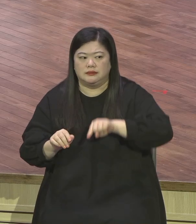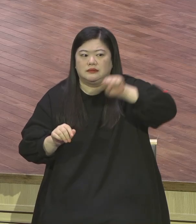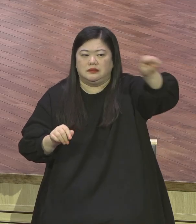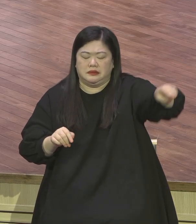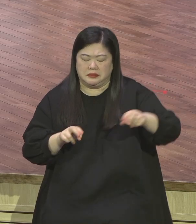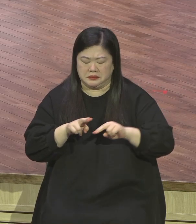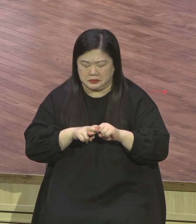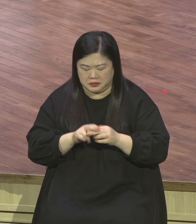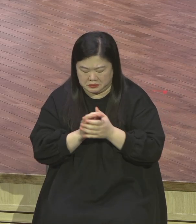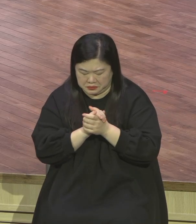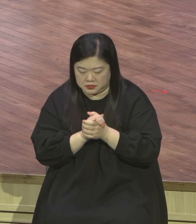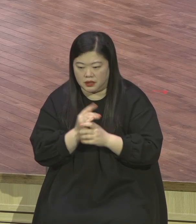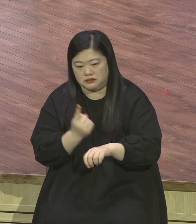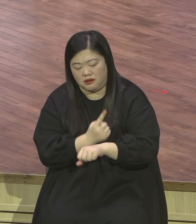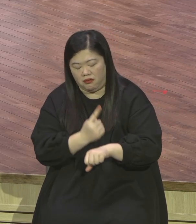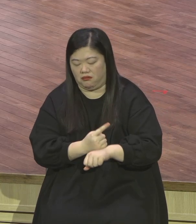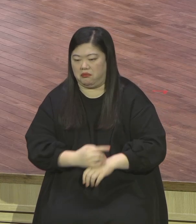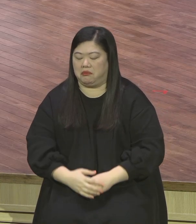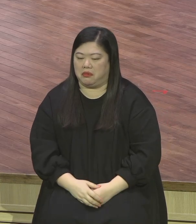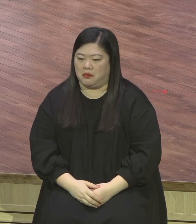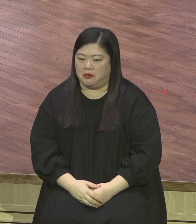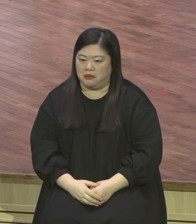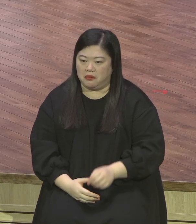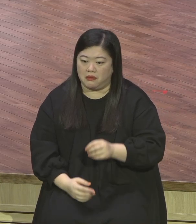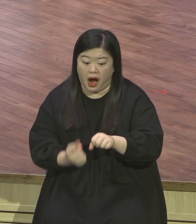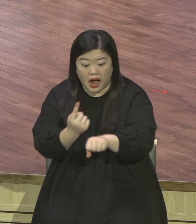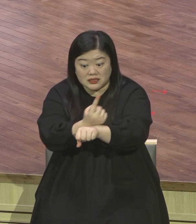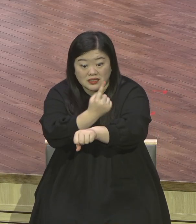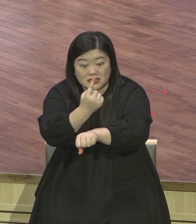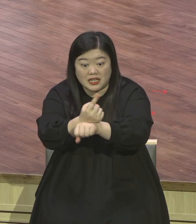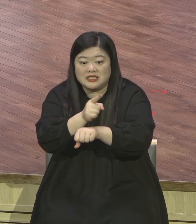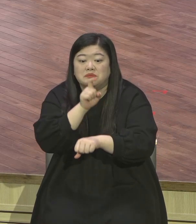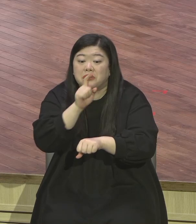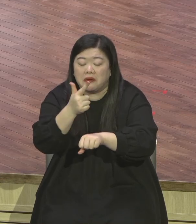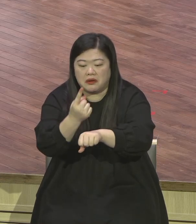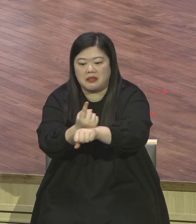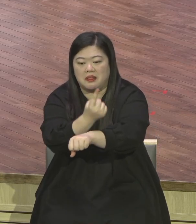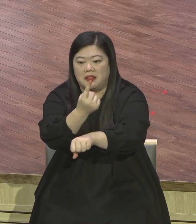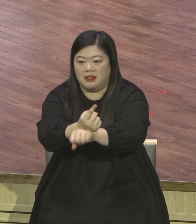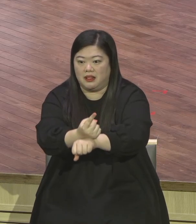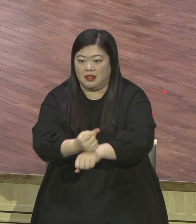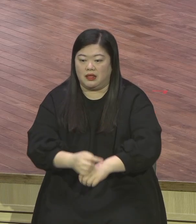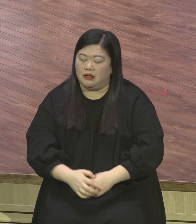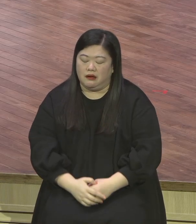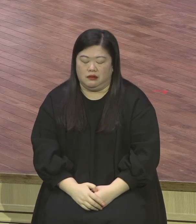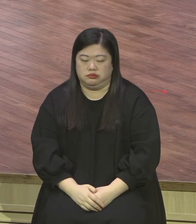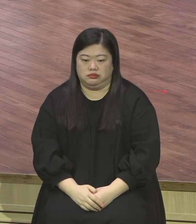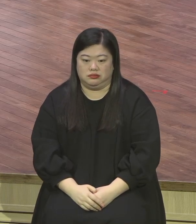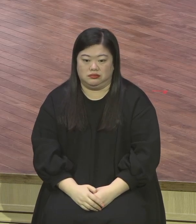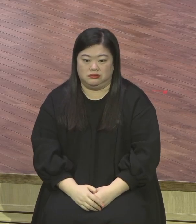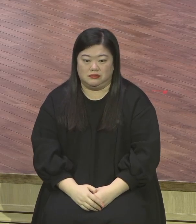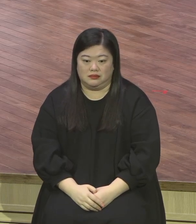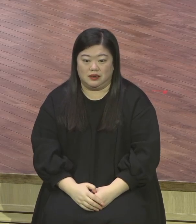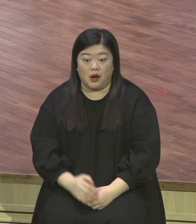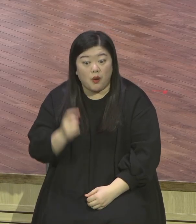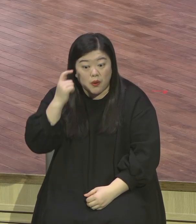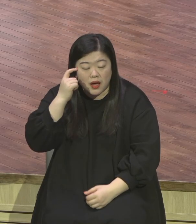앉으면 몰라도 한 시간 전에 얼마나 예배를 삼아 하고 얼마나 하나의 나라를 누리고